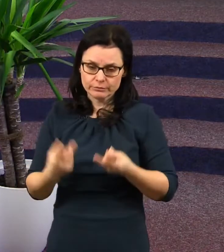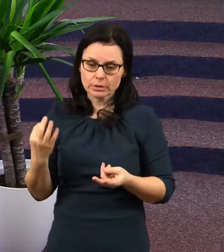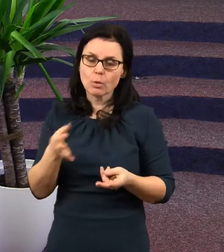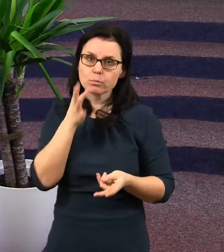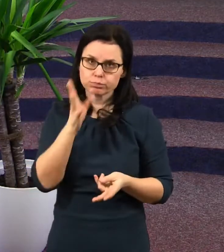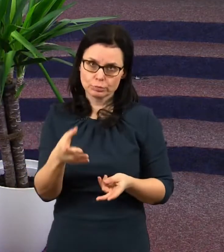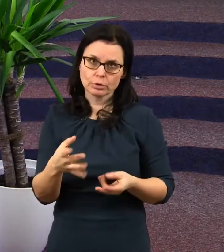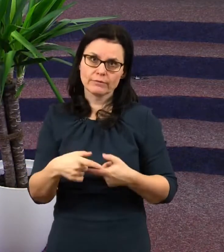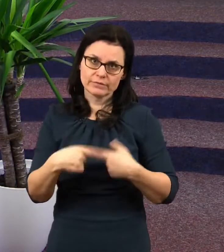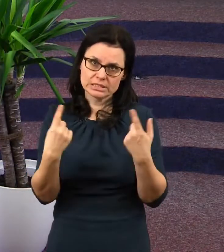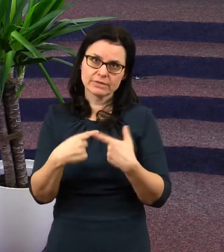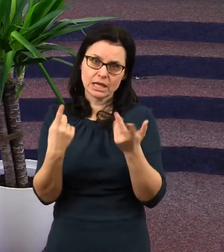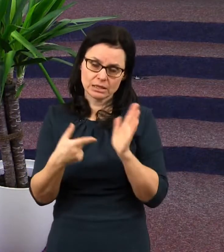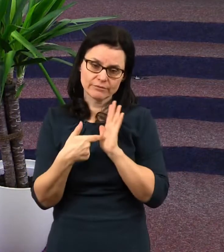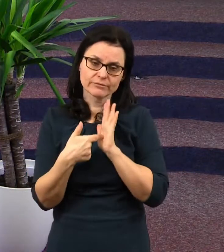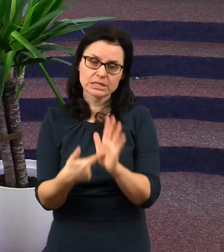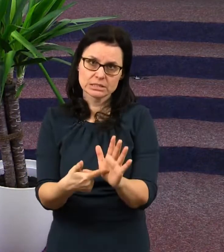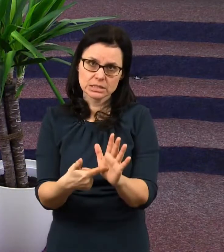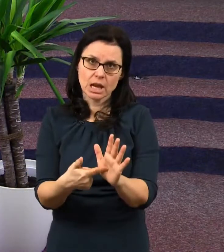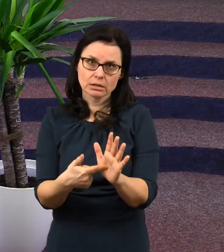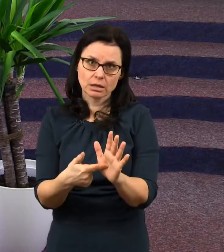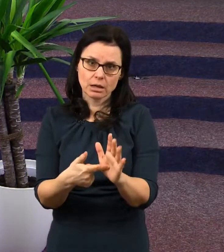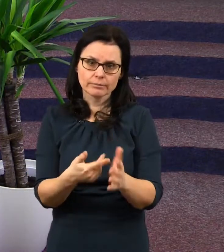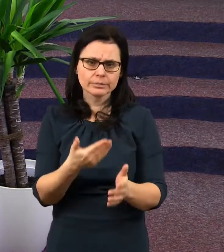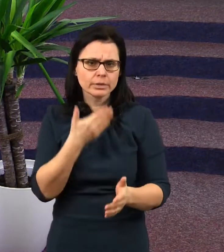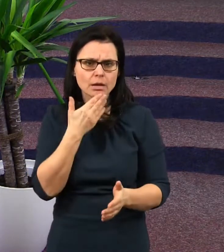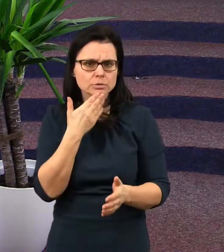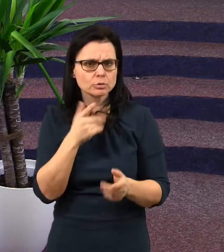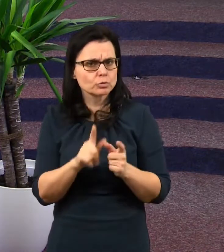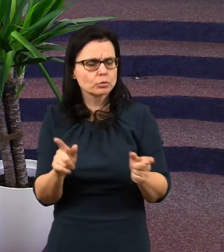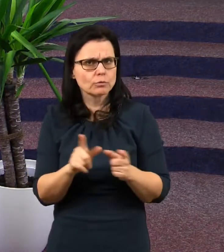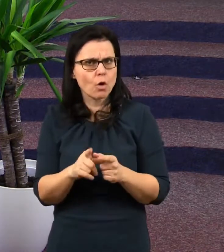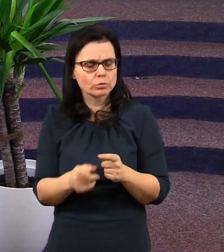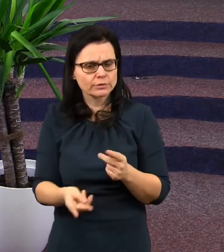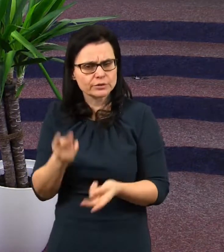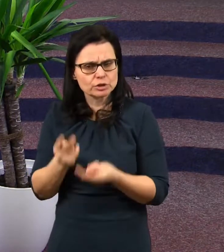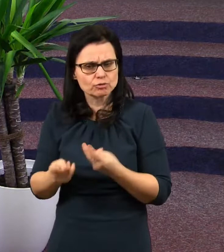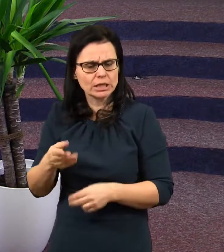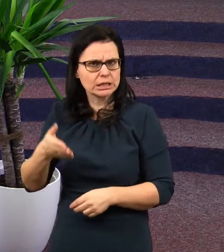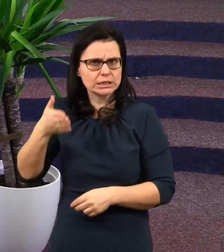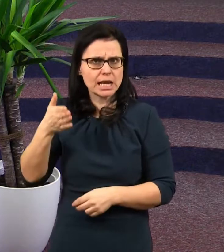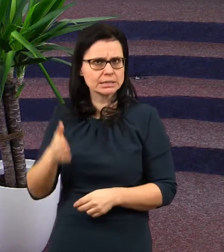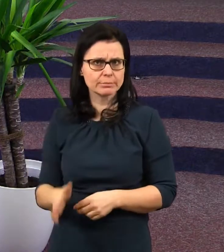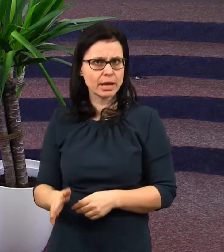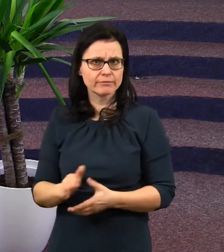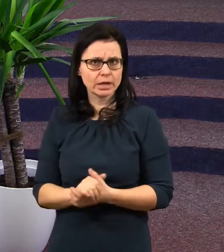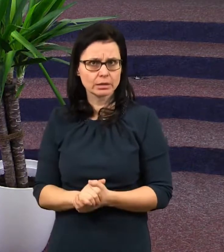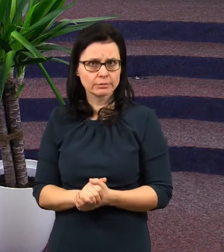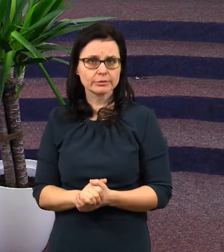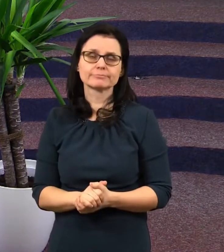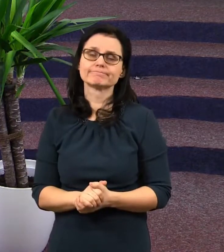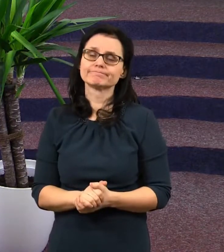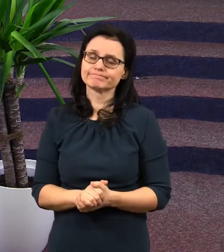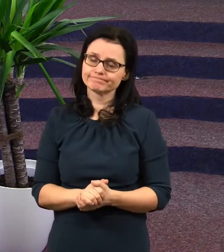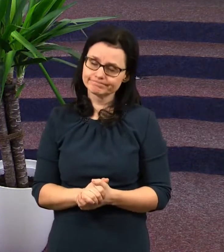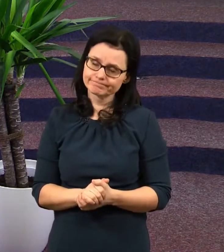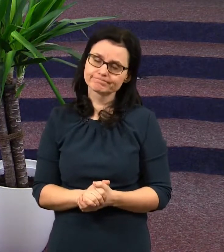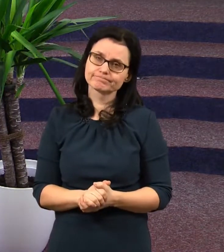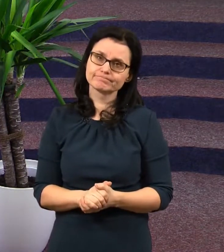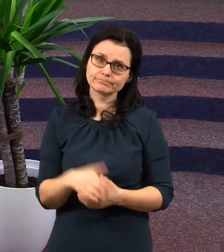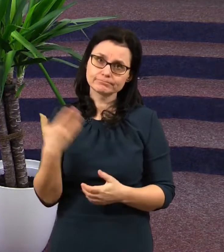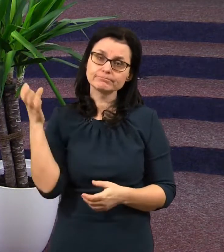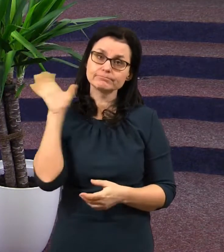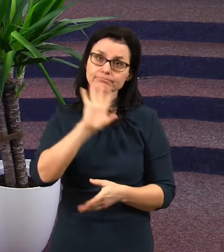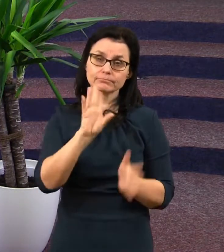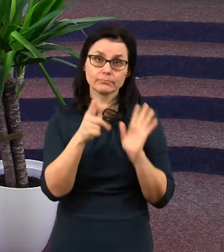a k čemu vlastně jejich vzkříšení bude. Takže, ano, tento slajd